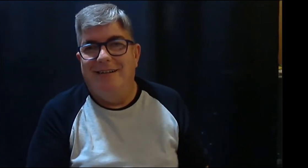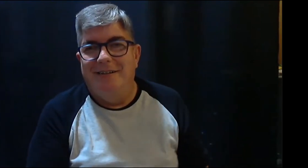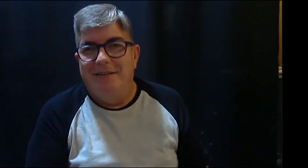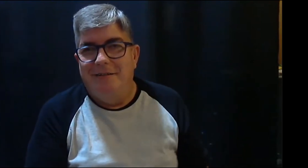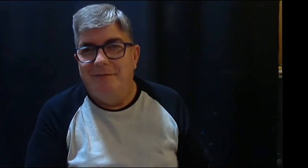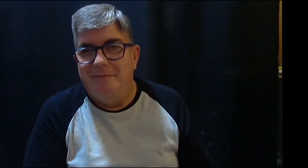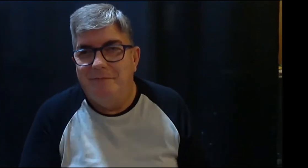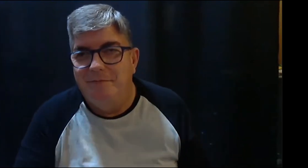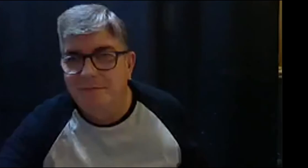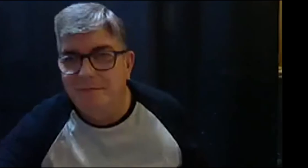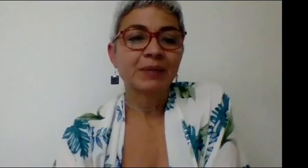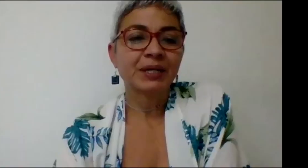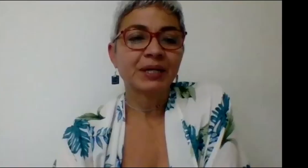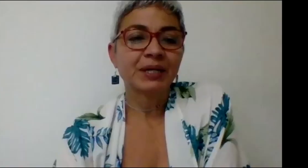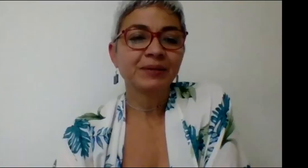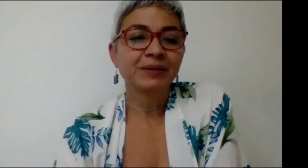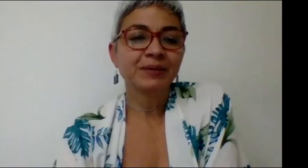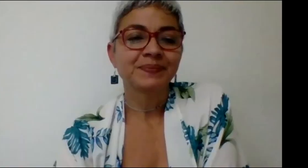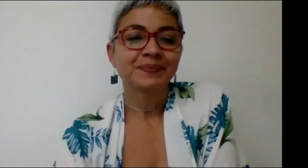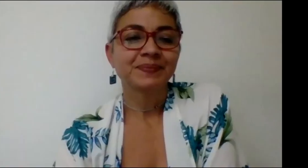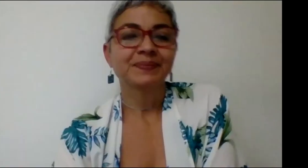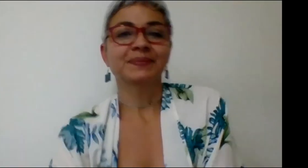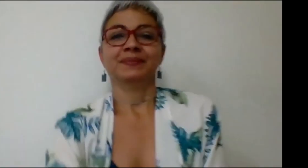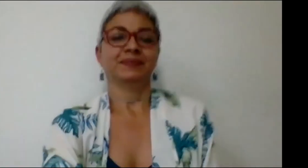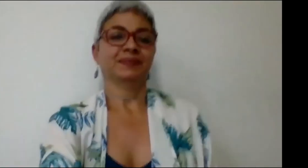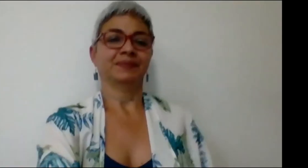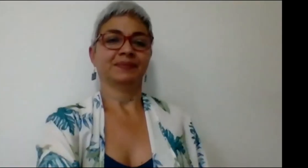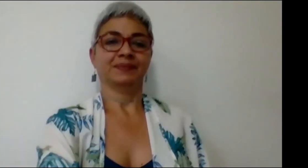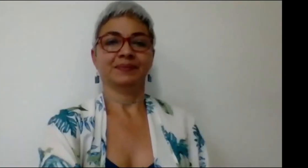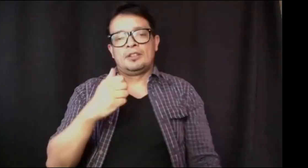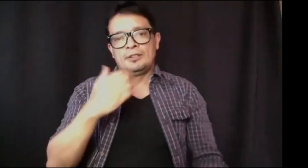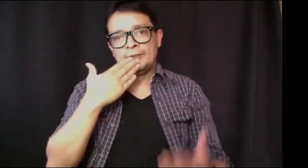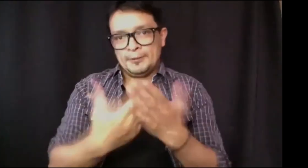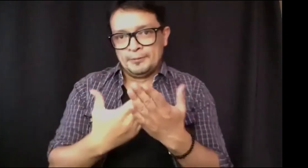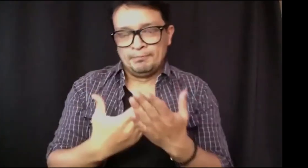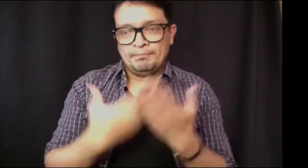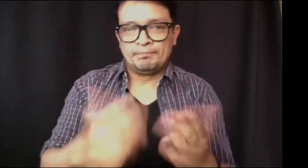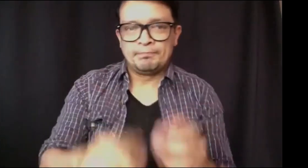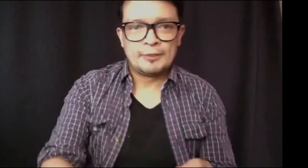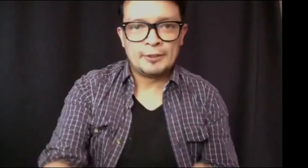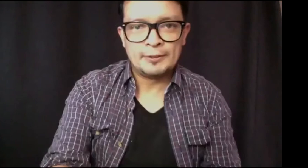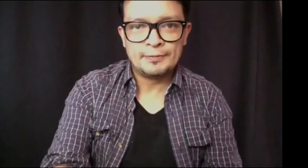Gracias. Vamos a darle la palabra a Mario. Sí, continúa, Mario. Sí, muchas gracias.